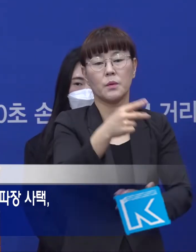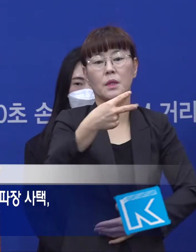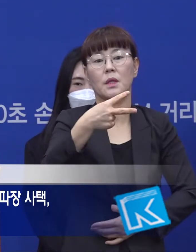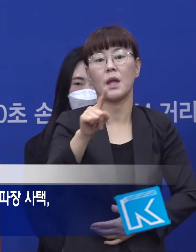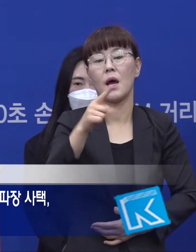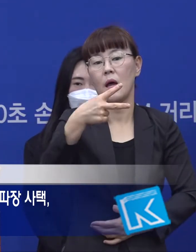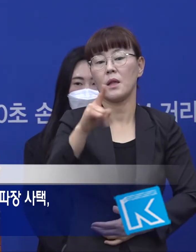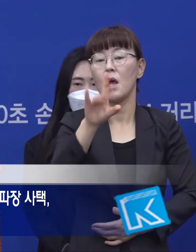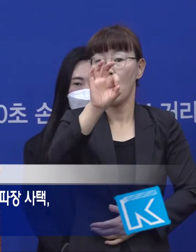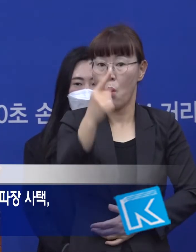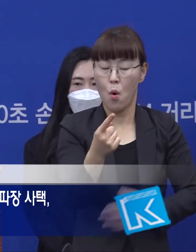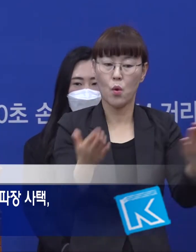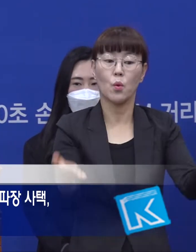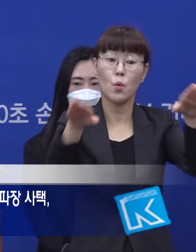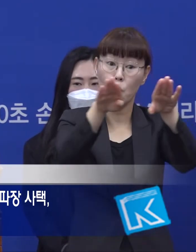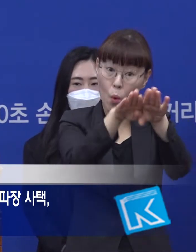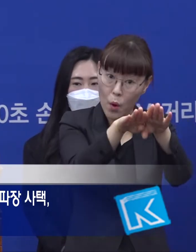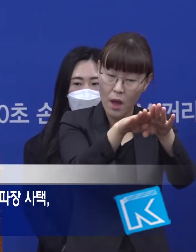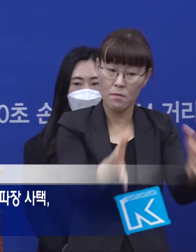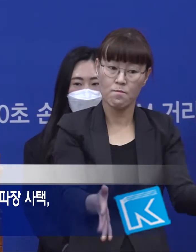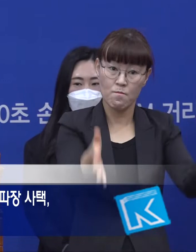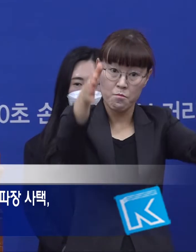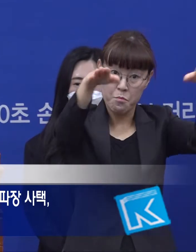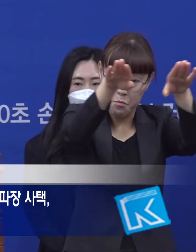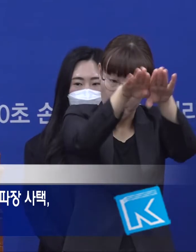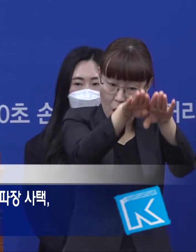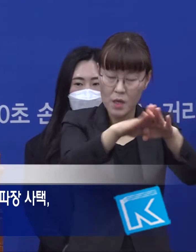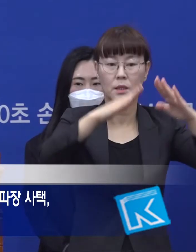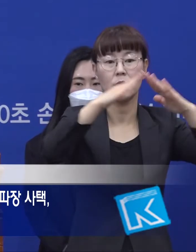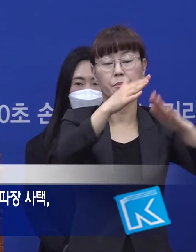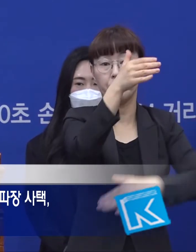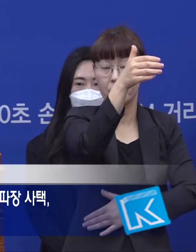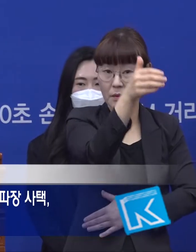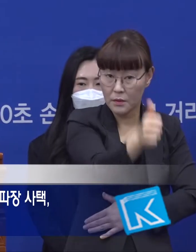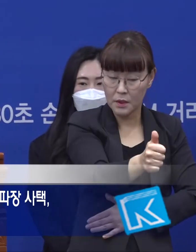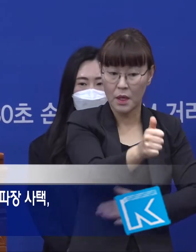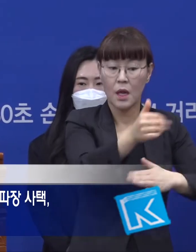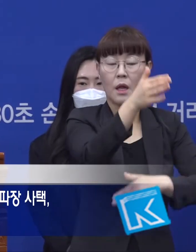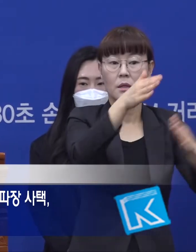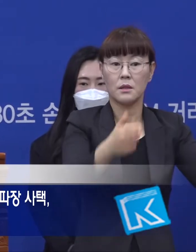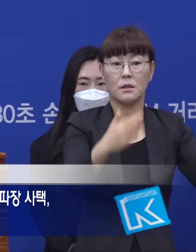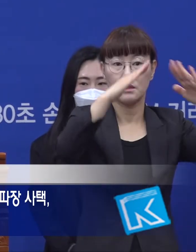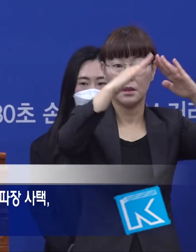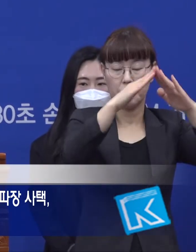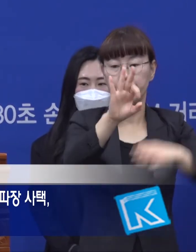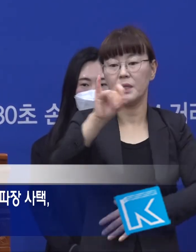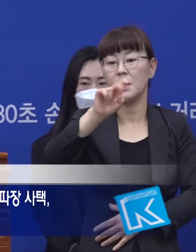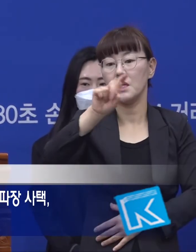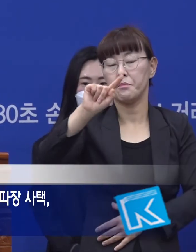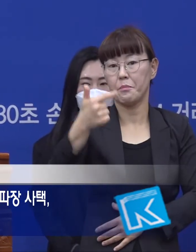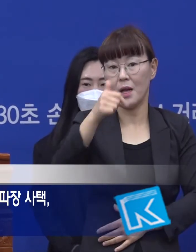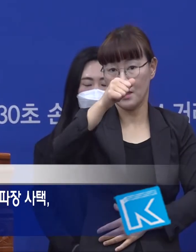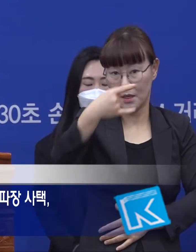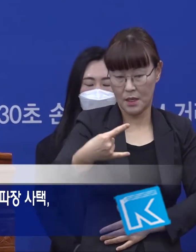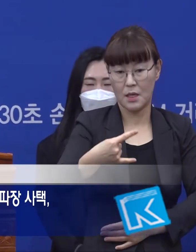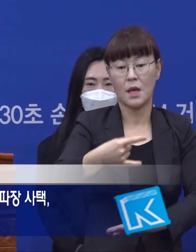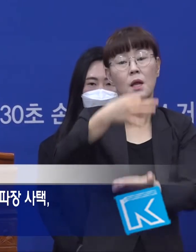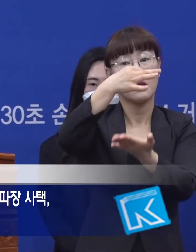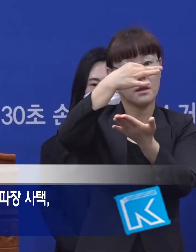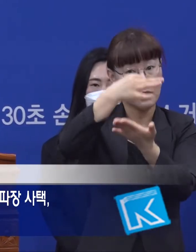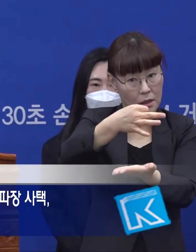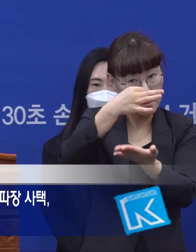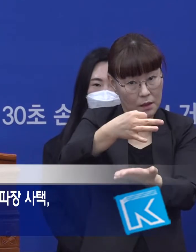집화 교회 건물 전청과 집화장 사택 그리고 교회와 이만희 명의로 되어 있는 예금